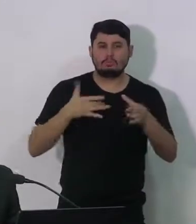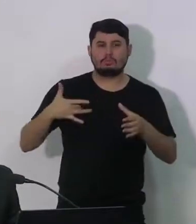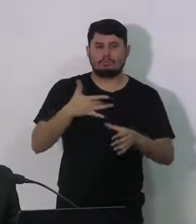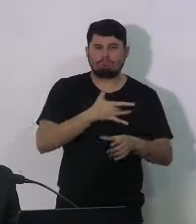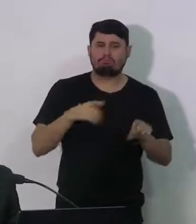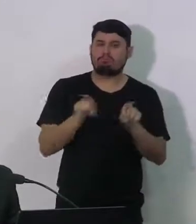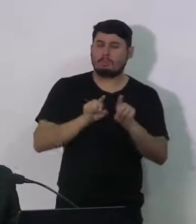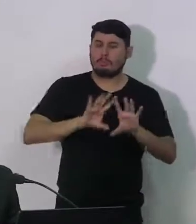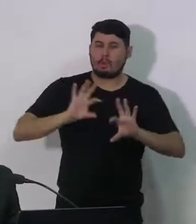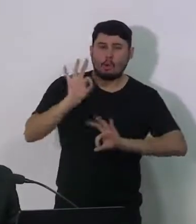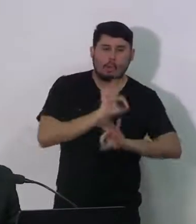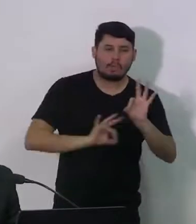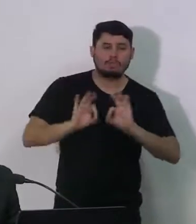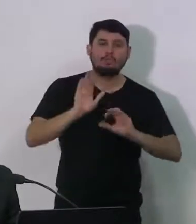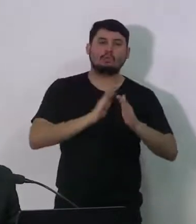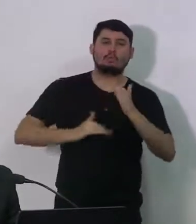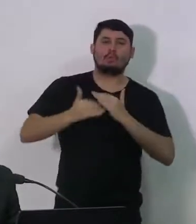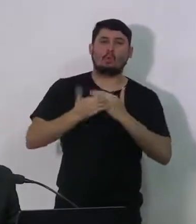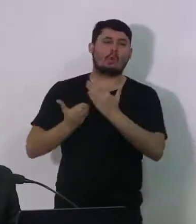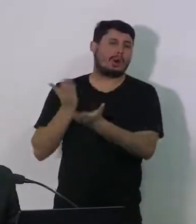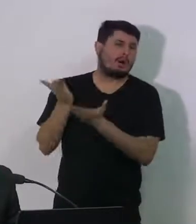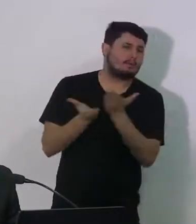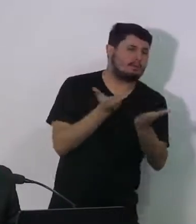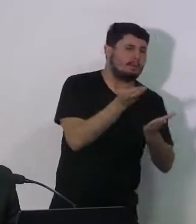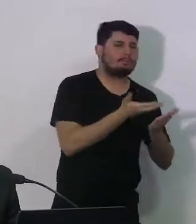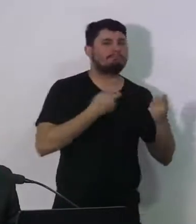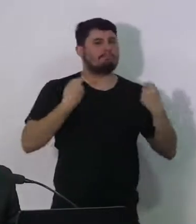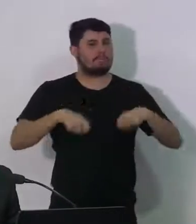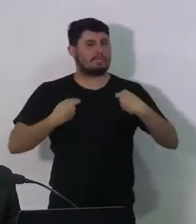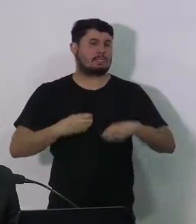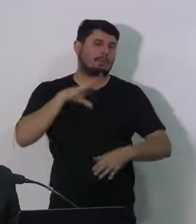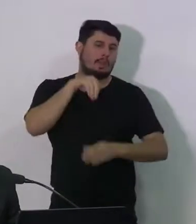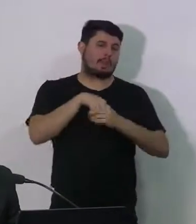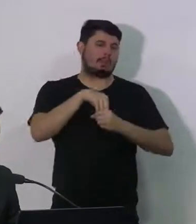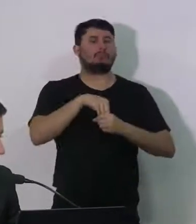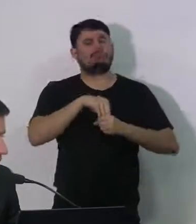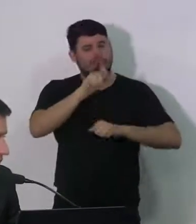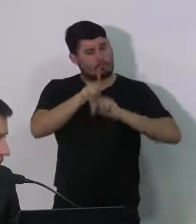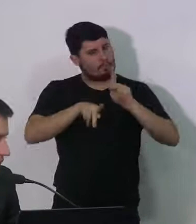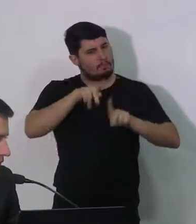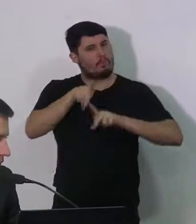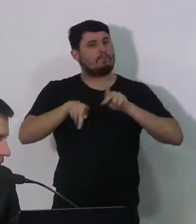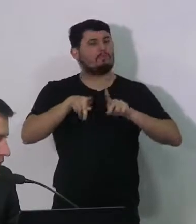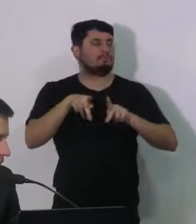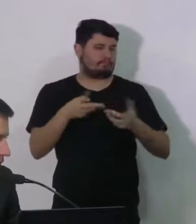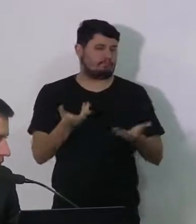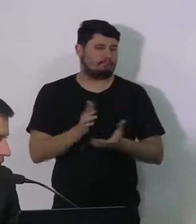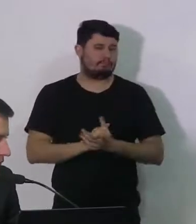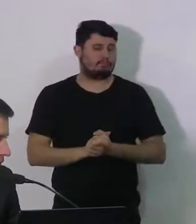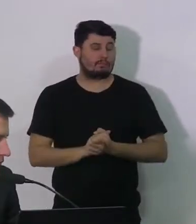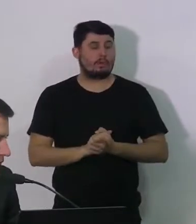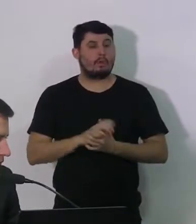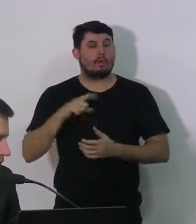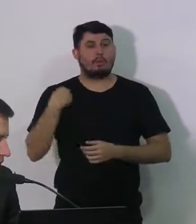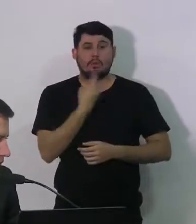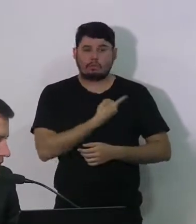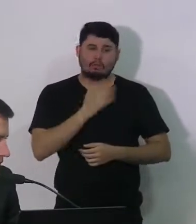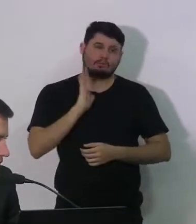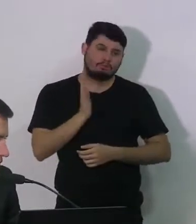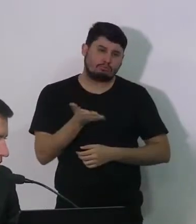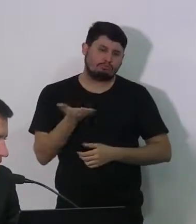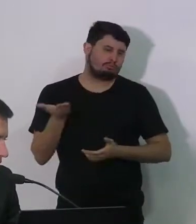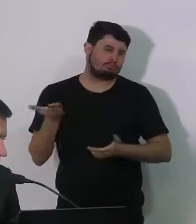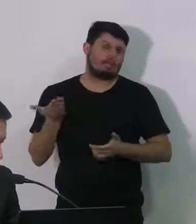necessário e que já está sendo necessário para a nossa população. A gente tem tomado